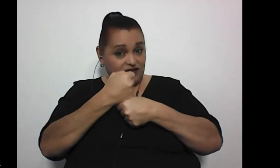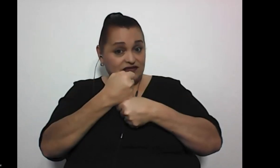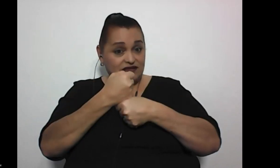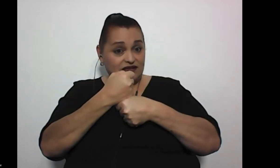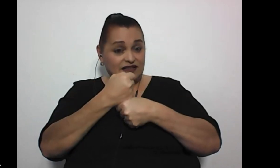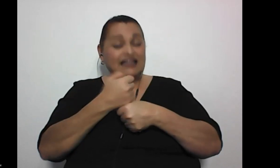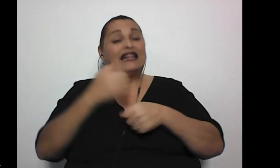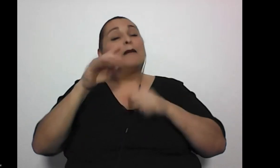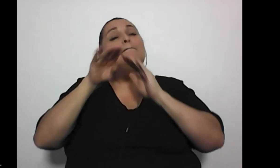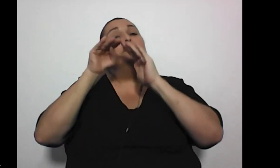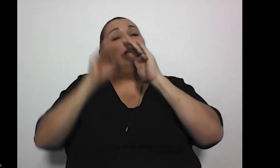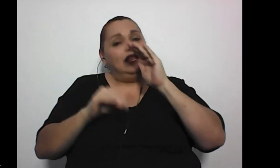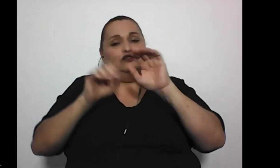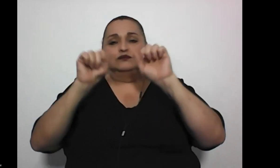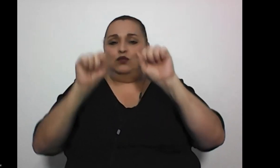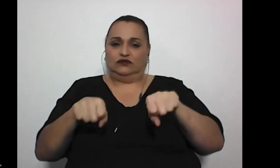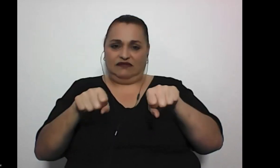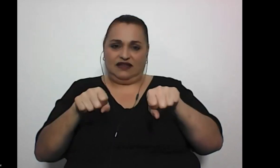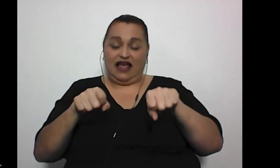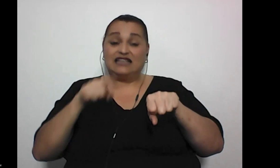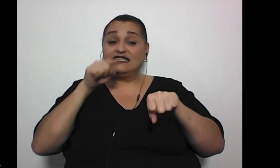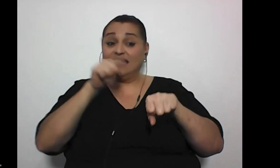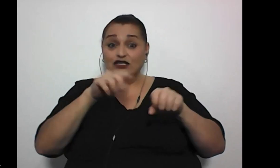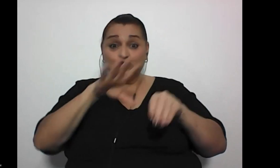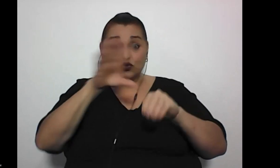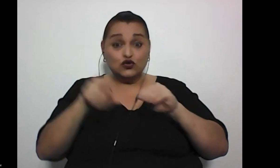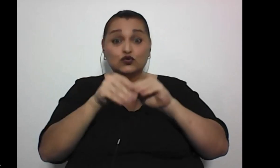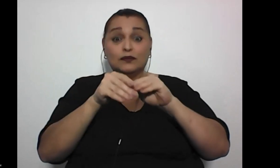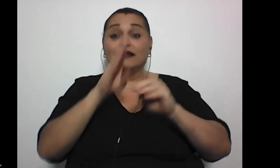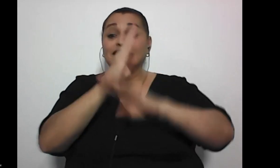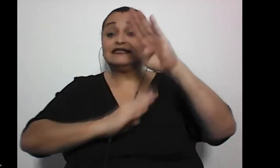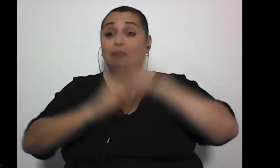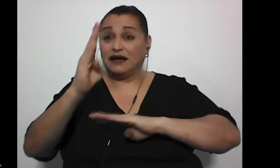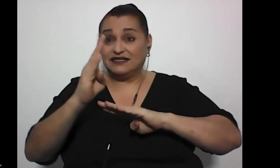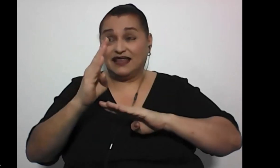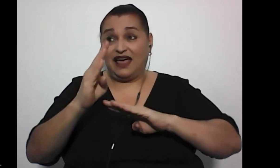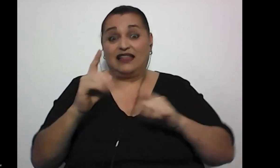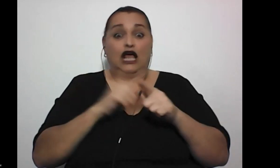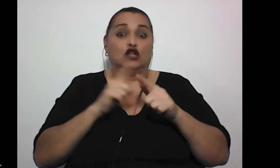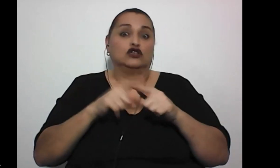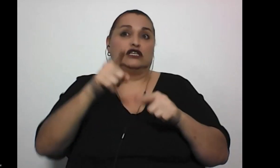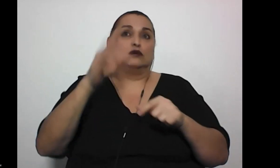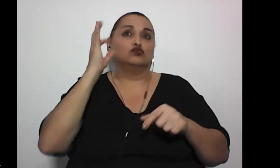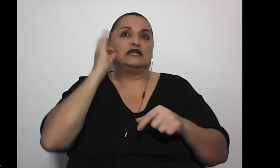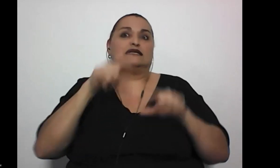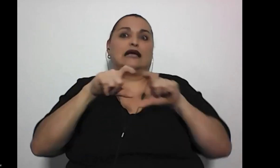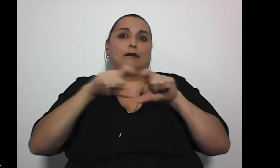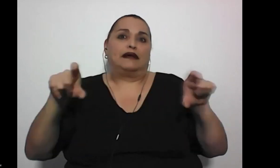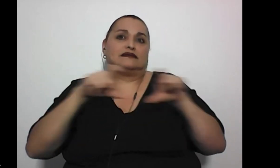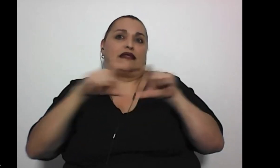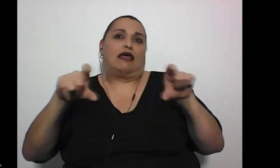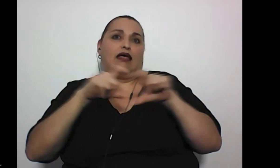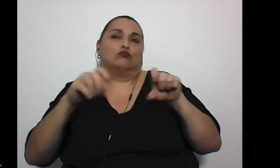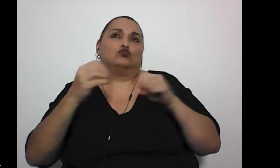tengamos menos posibilidades y si a esto le sumas discapacidad o es que esta muchacha Carolina va a pasar incapacitada según la gente